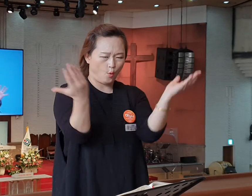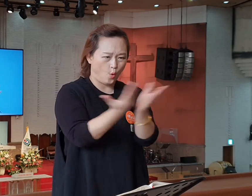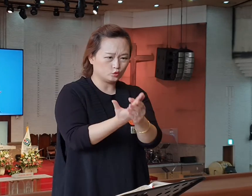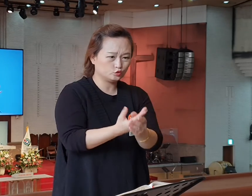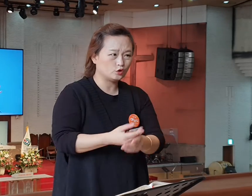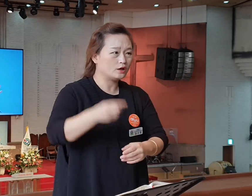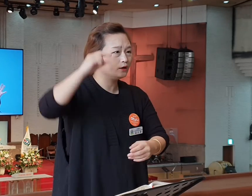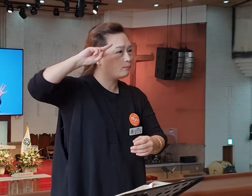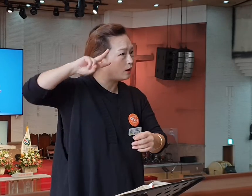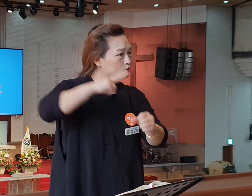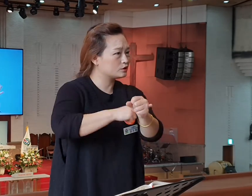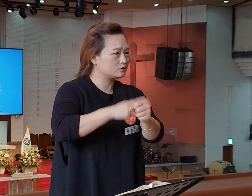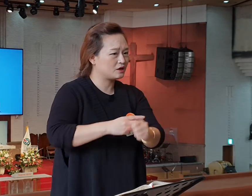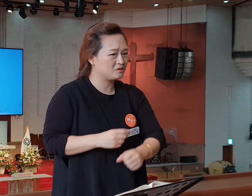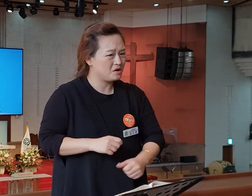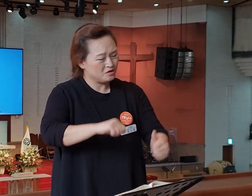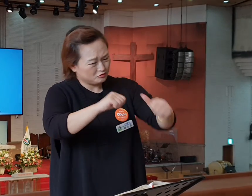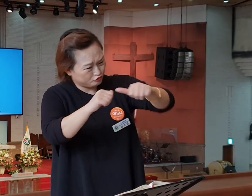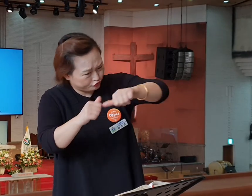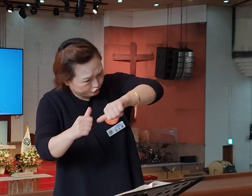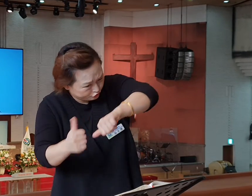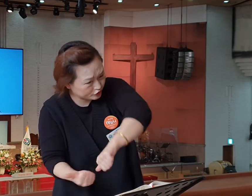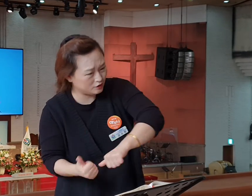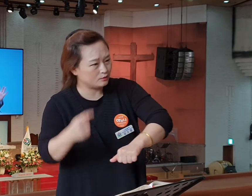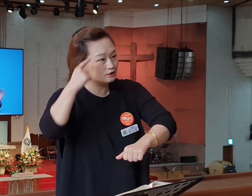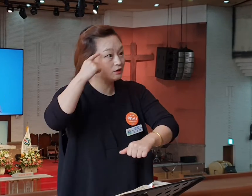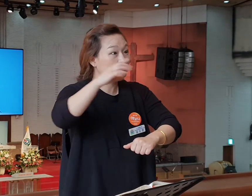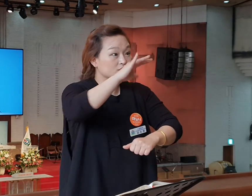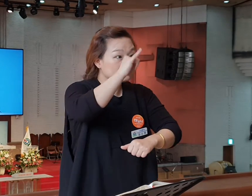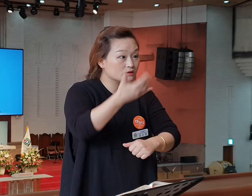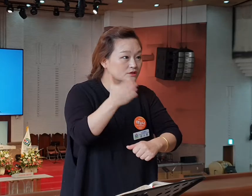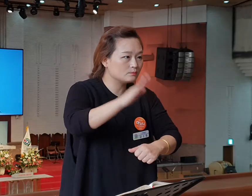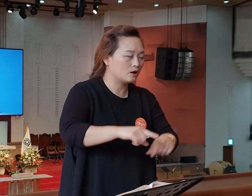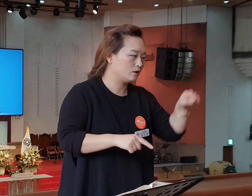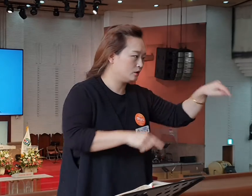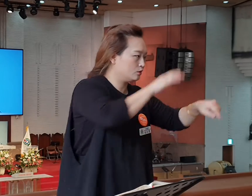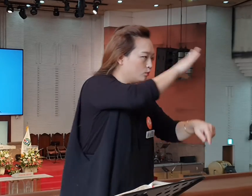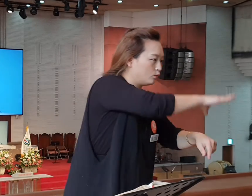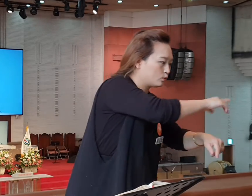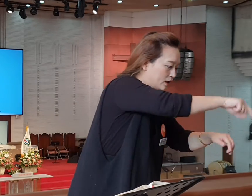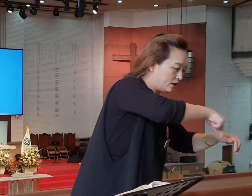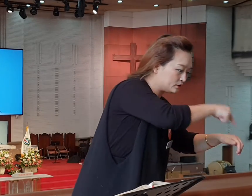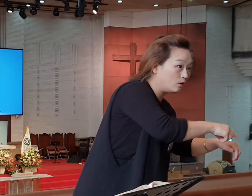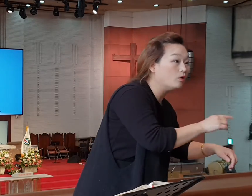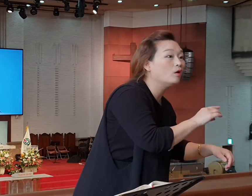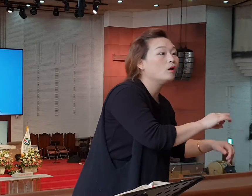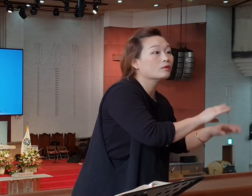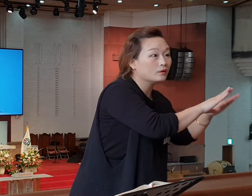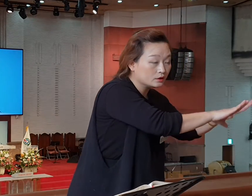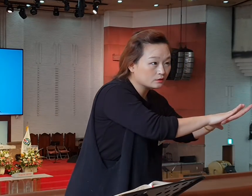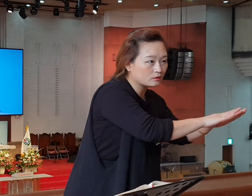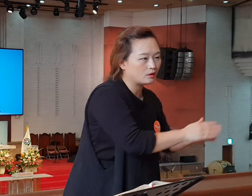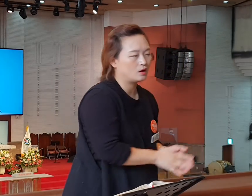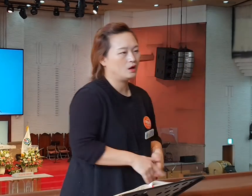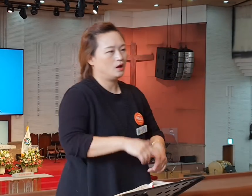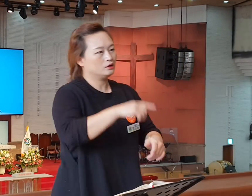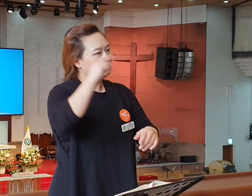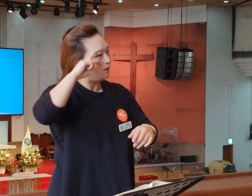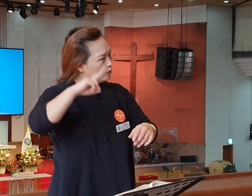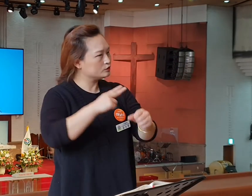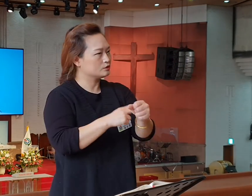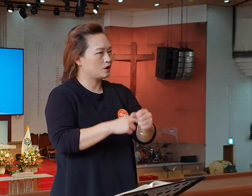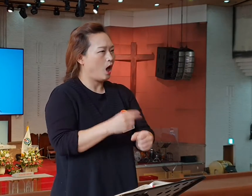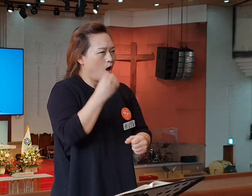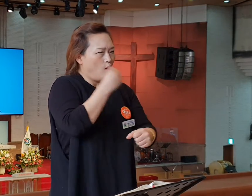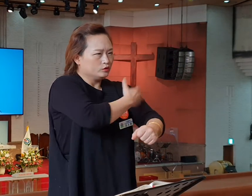그 아래는 벌써 그 바울을 함부로 할 수 없을 만큼의 분위기가 생겼던 곳이 에베소입니다. 죄악된 도시고, 뭔가